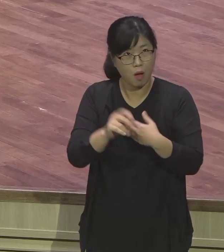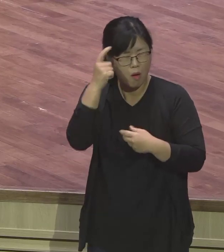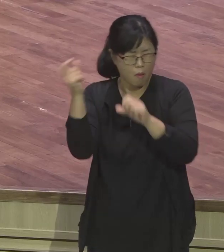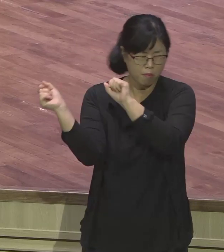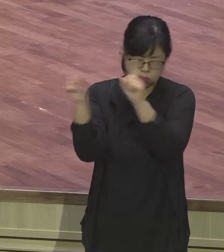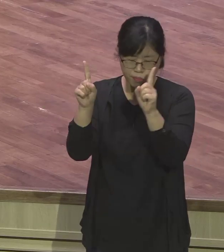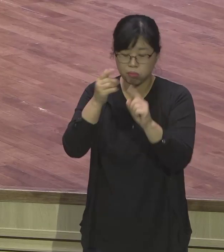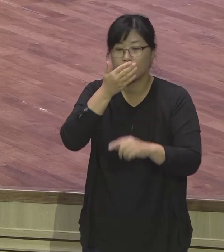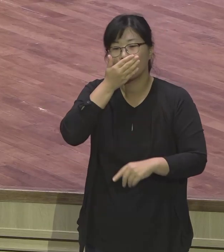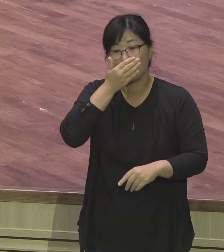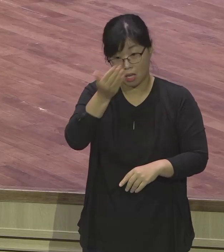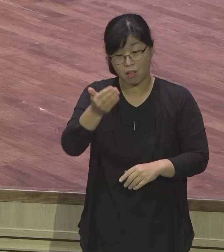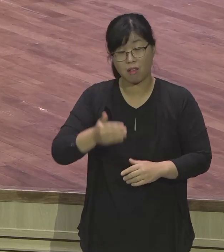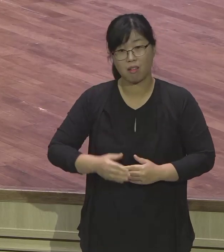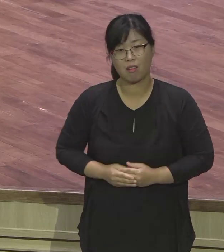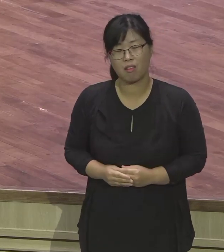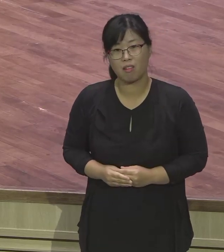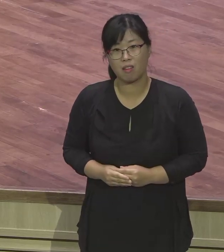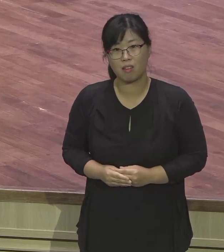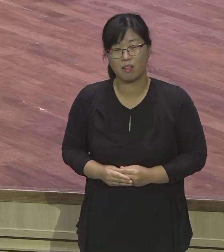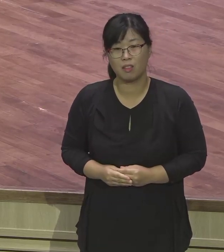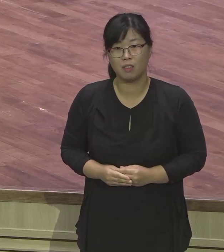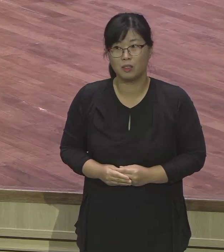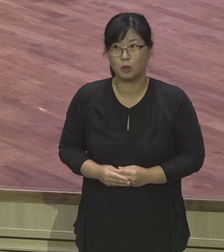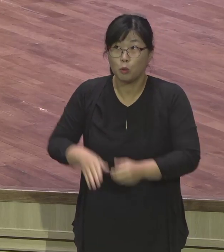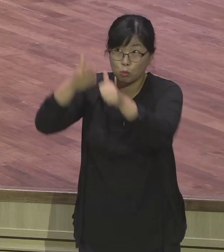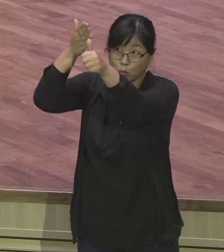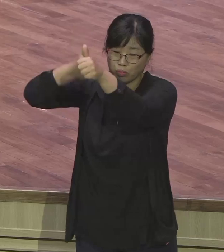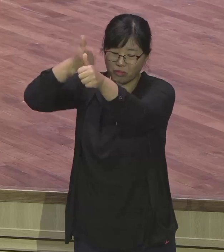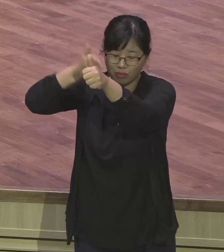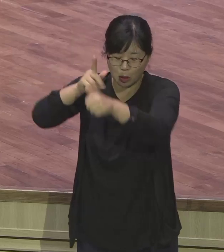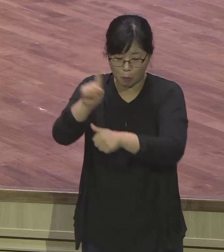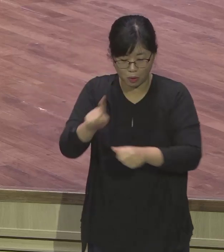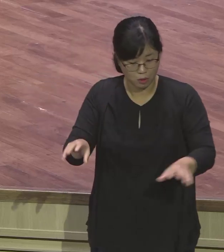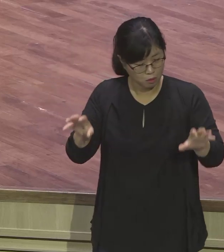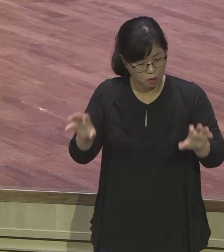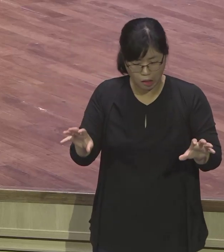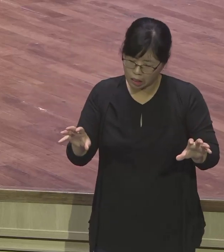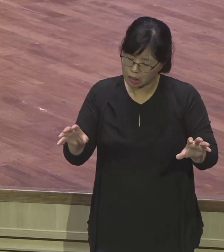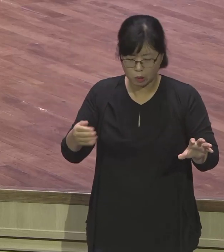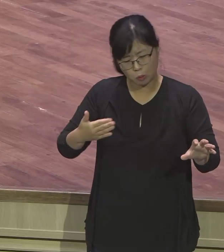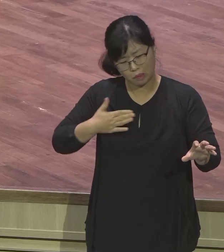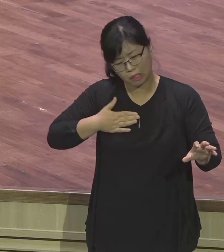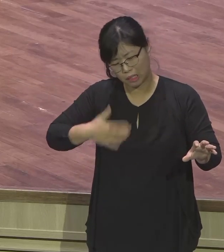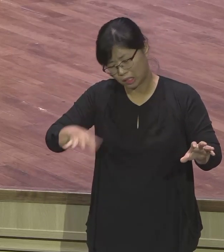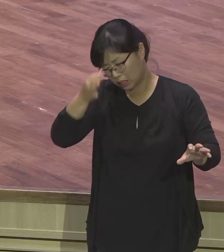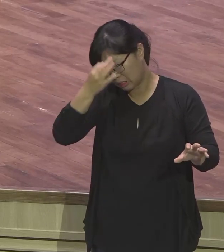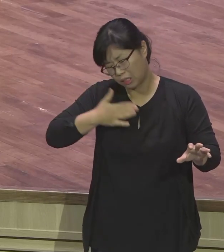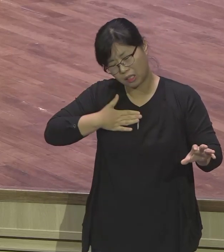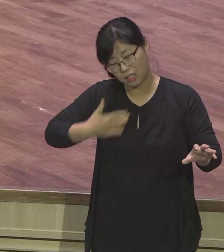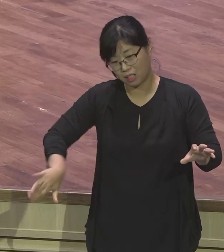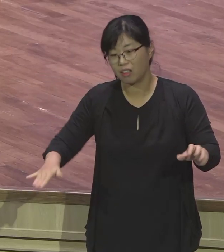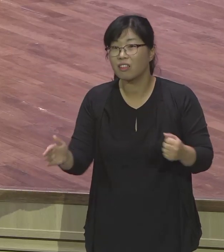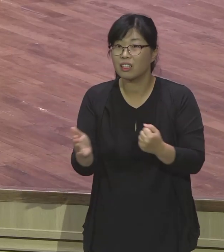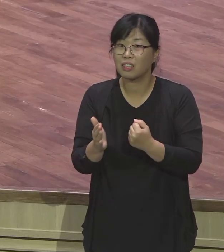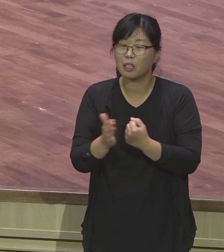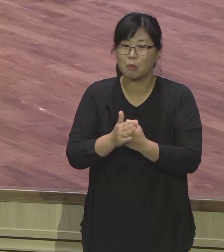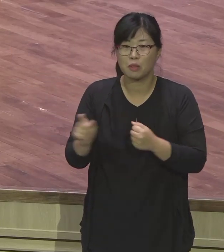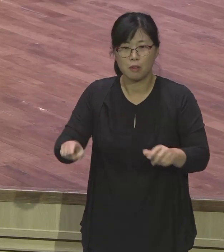방송실에서는 소리를 스피커를 더 보완해서, 저 위에까지 막 가슴이 찌릿찌릿하도록